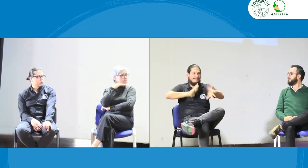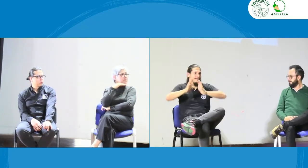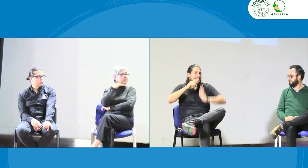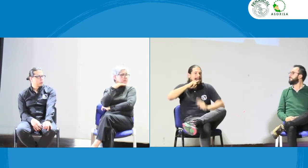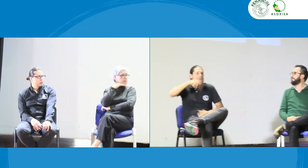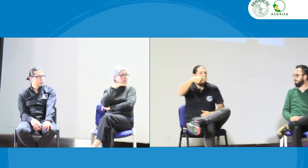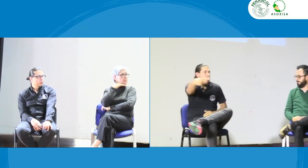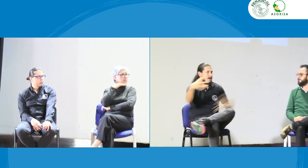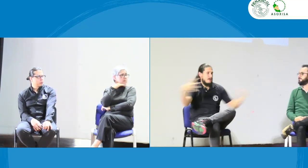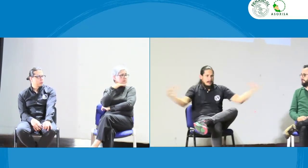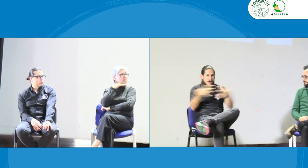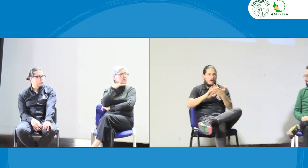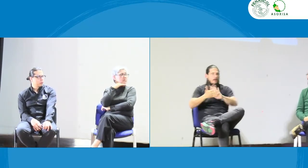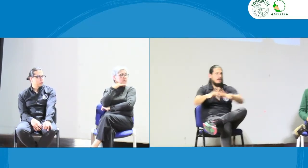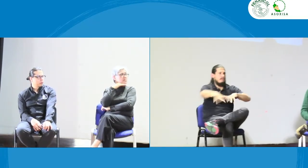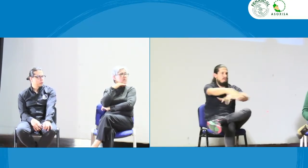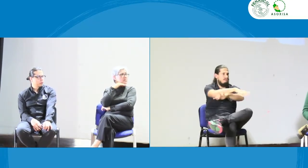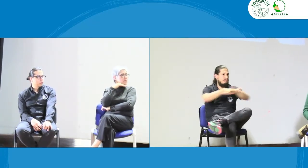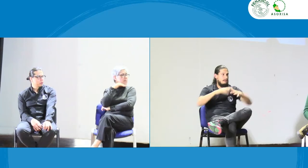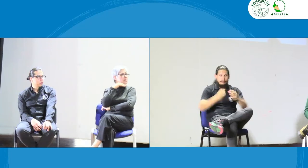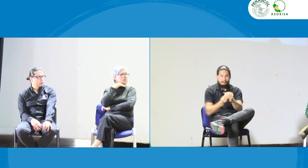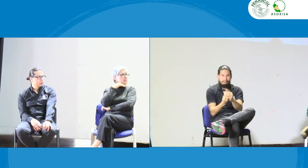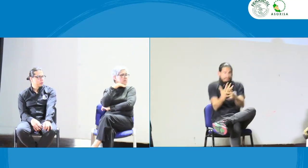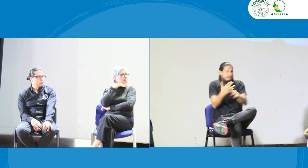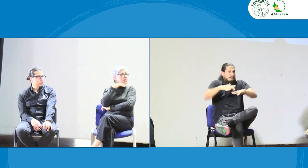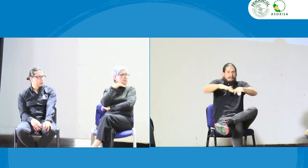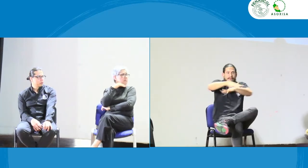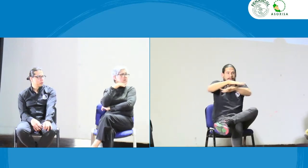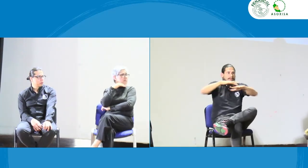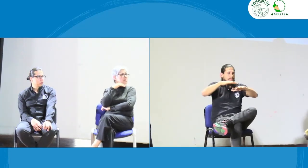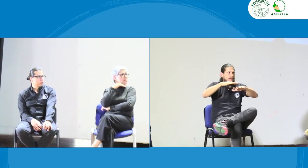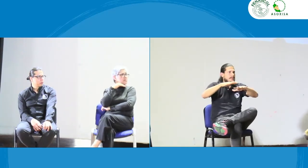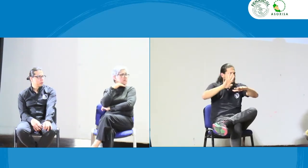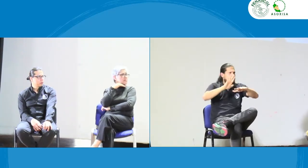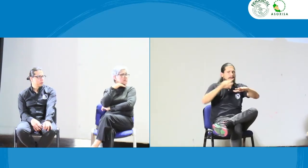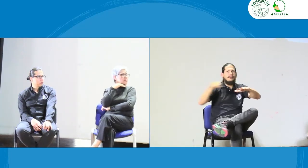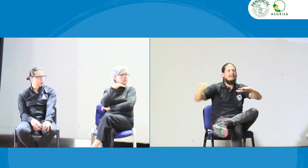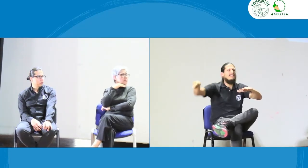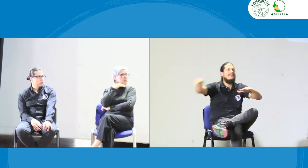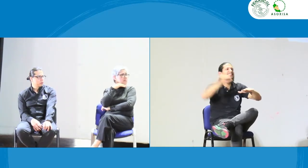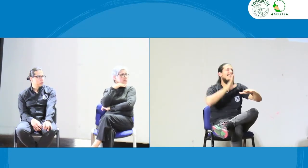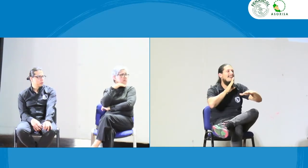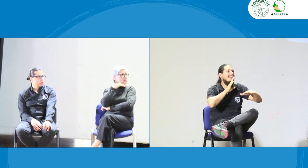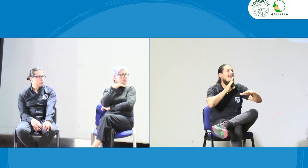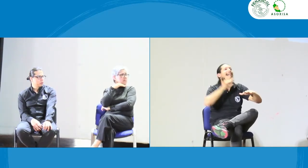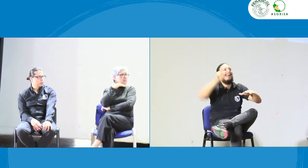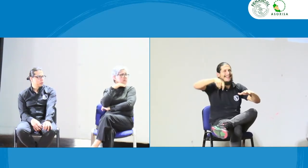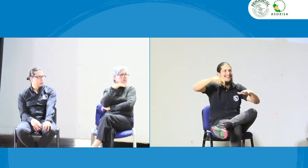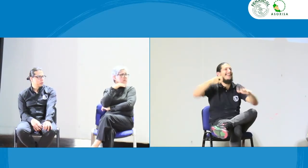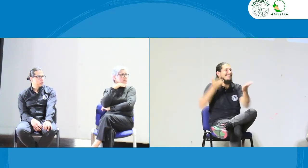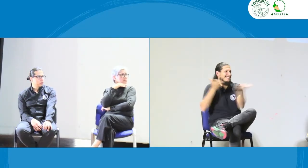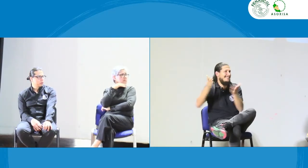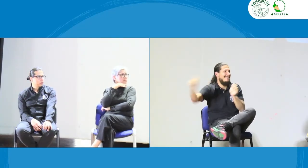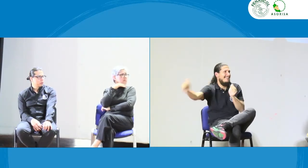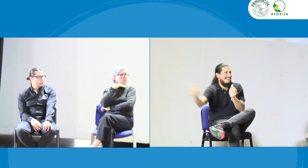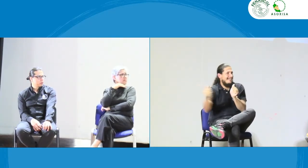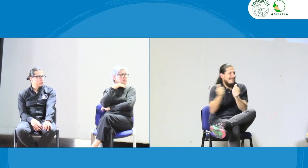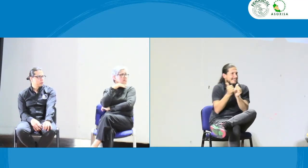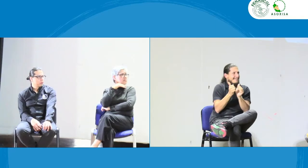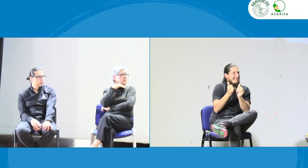empezó a construir, ahí es donde se comunica, allí es donde está la lengua, en este contexto. Pero, ¿quiénes necesitamos de